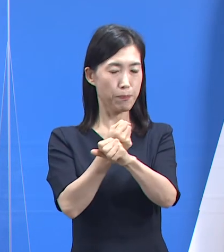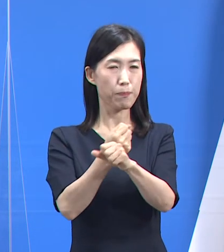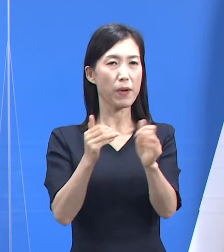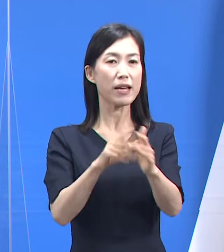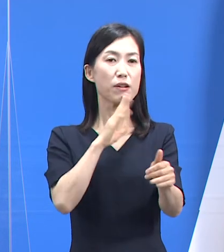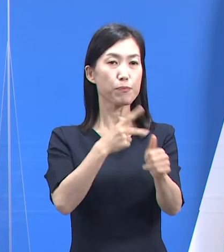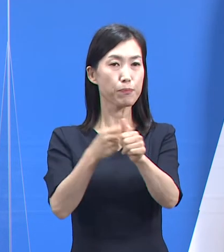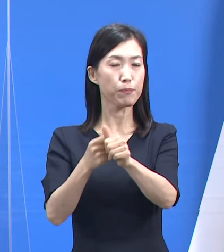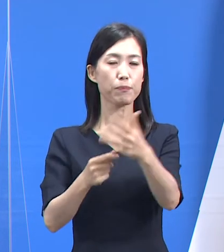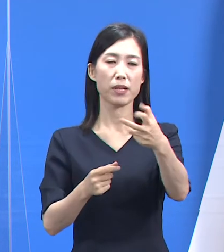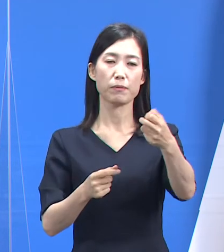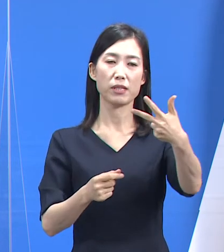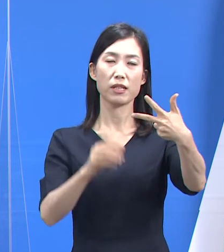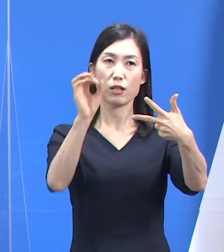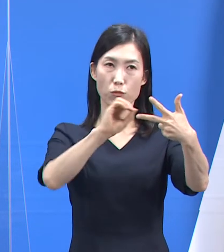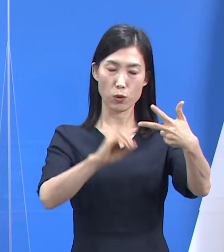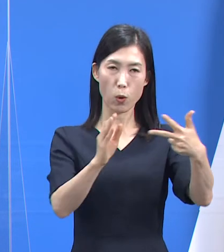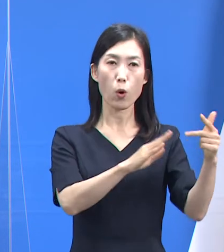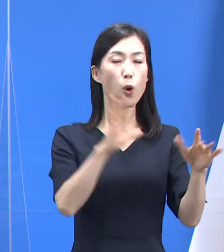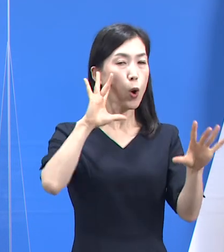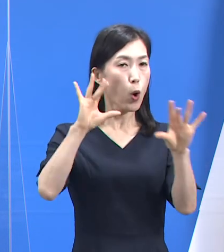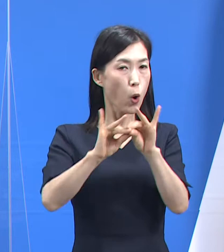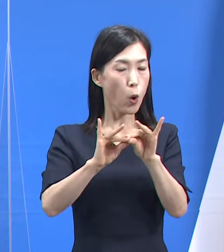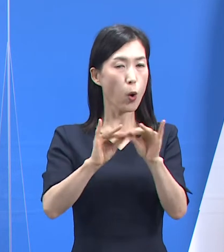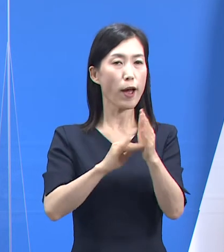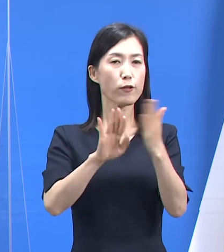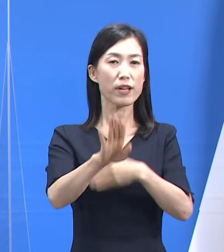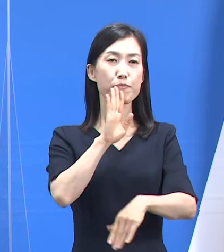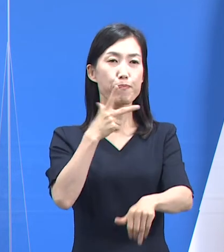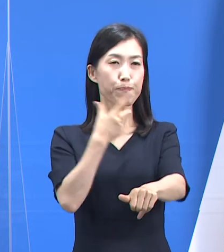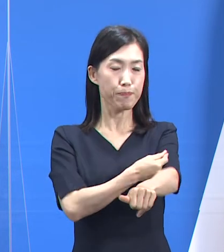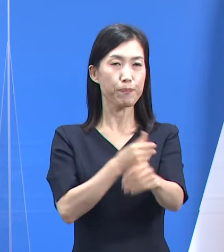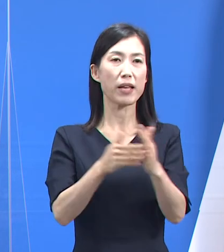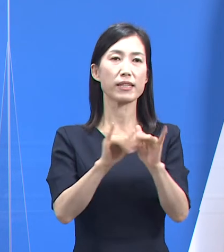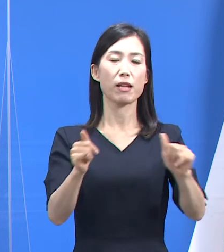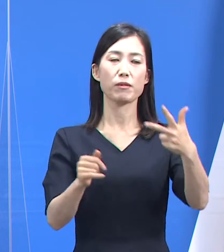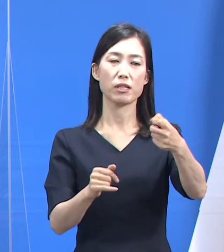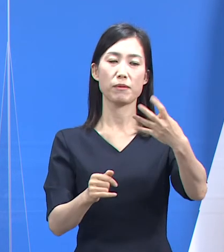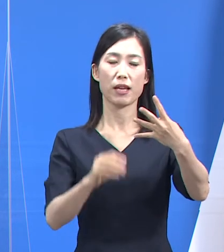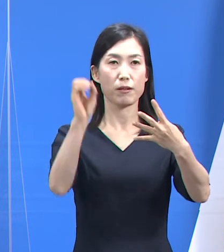%이고 동의자 대비 접종률은 74.9%입니다.